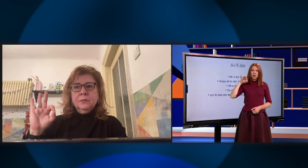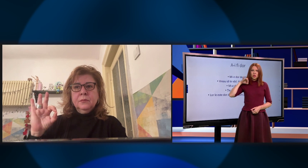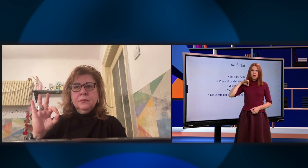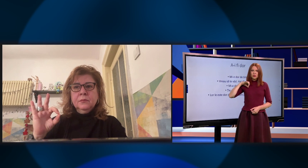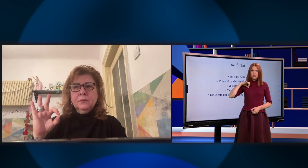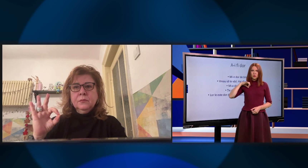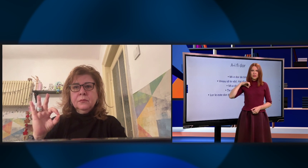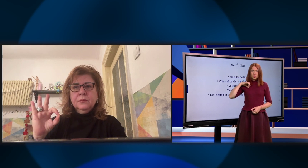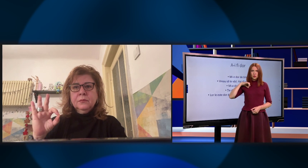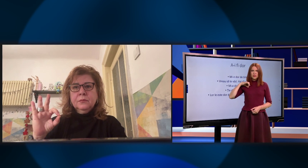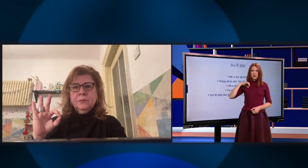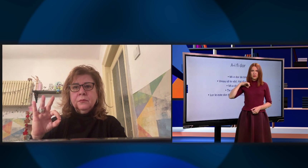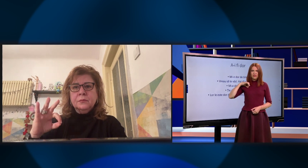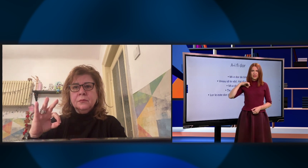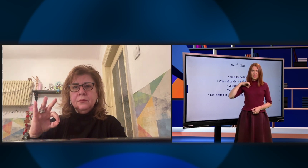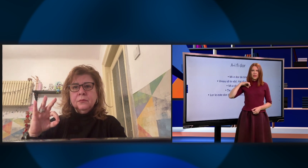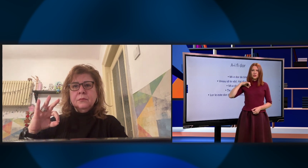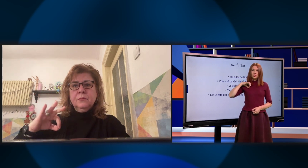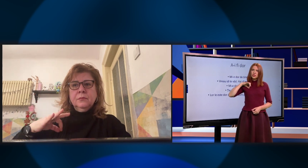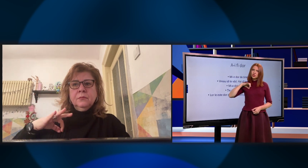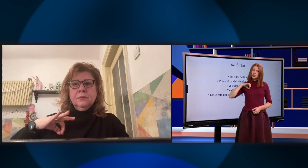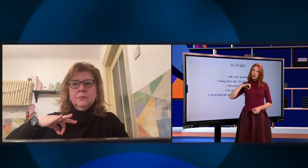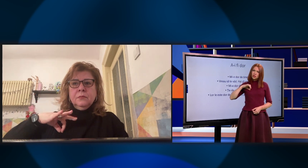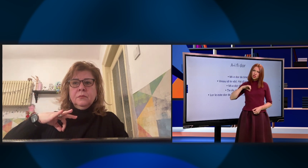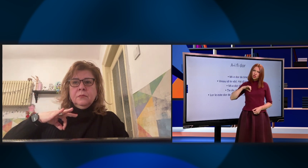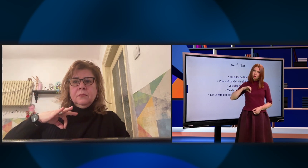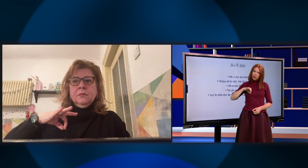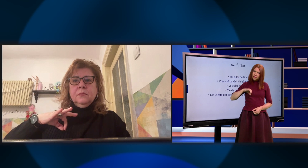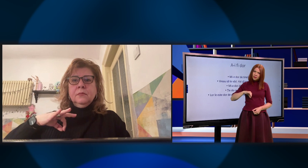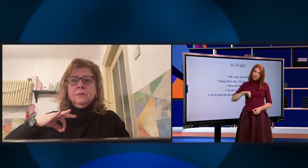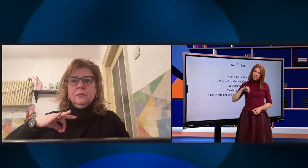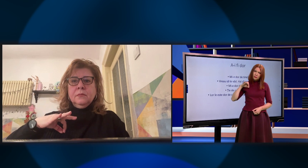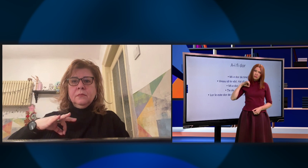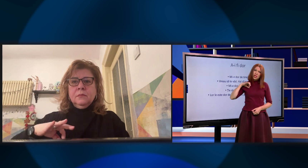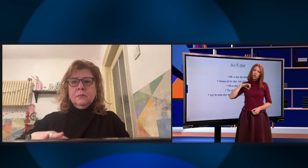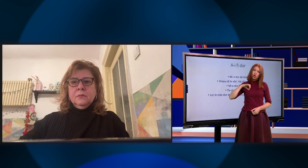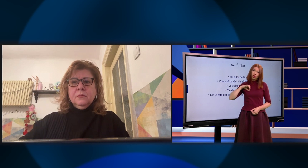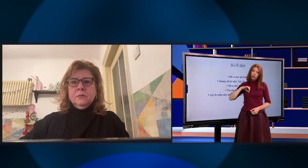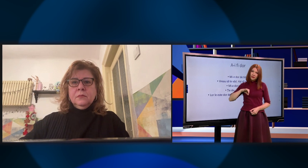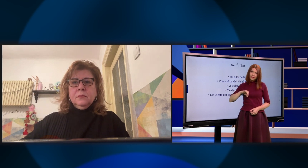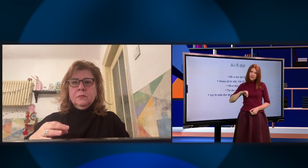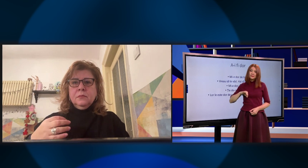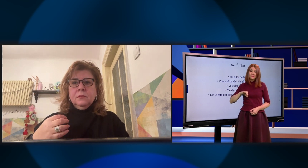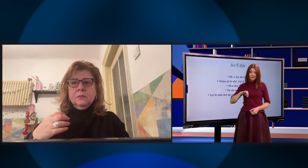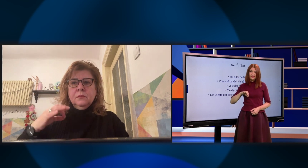Mă duc de sus, de undeva de aici și în jos. Dor. Mie dor.